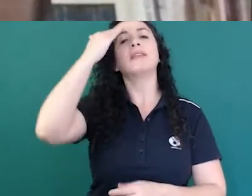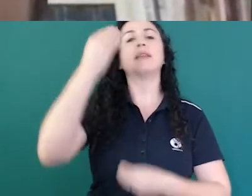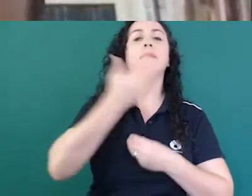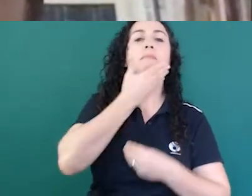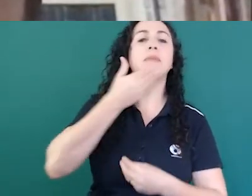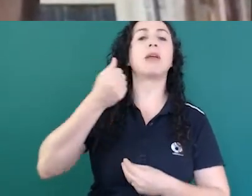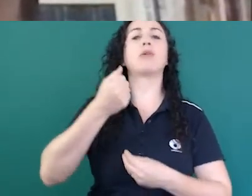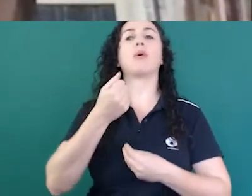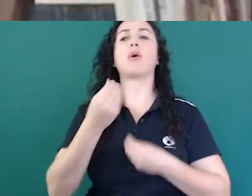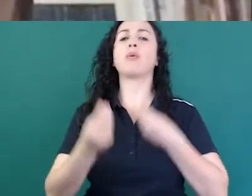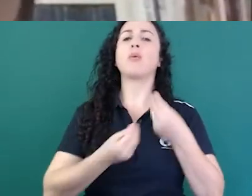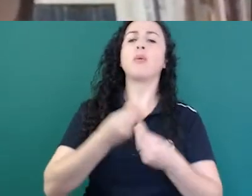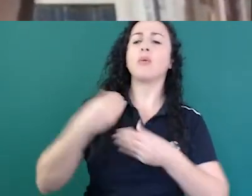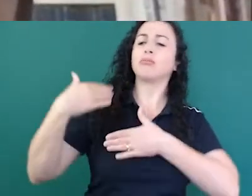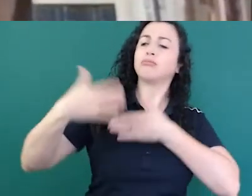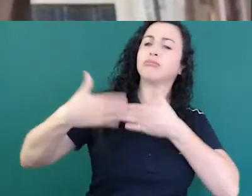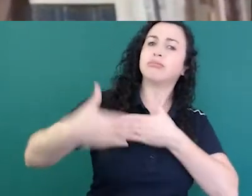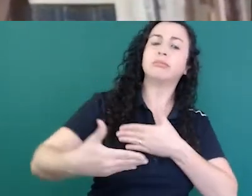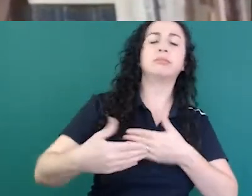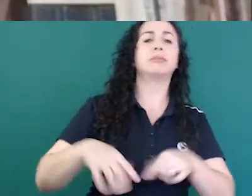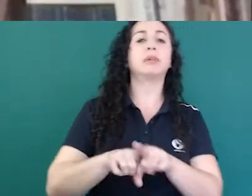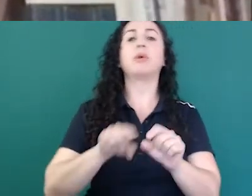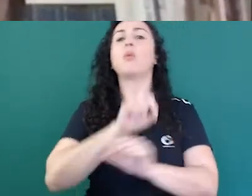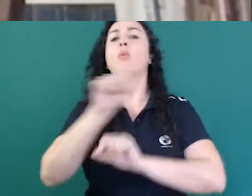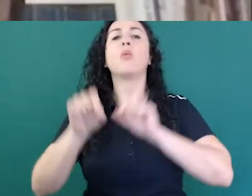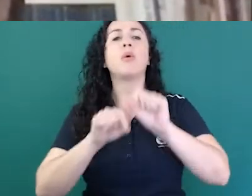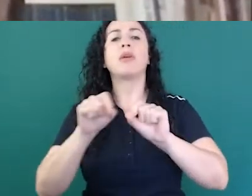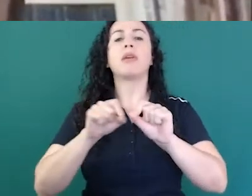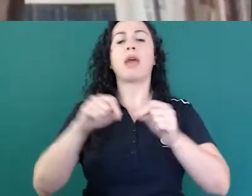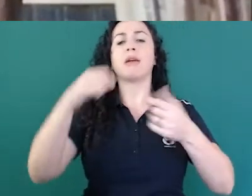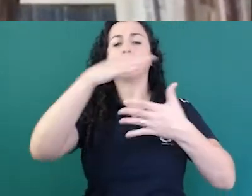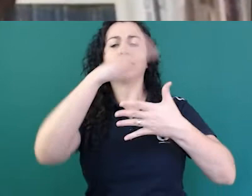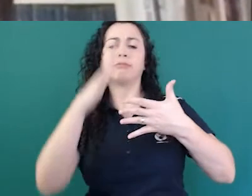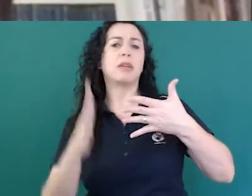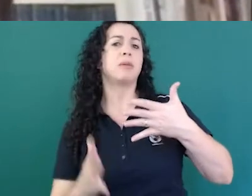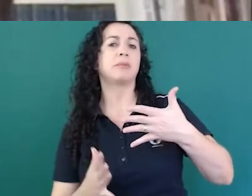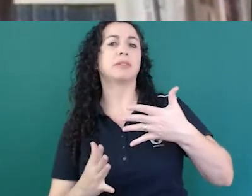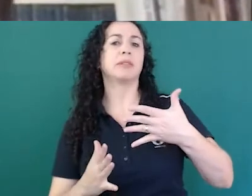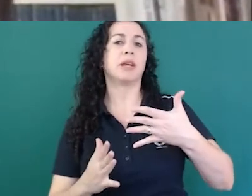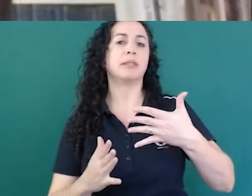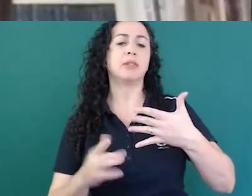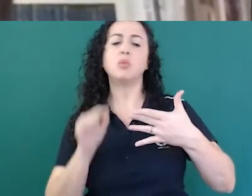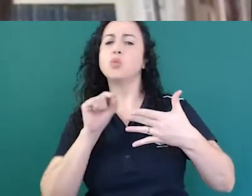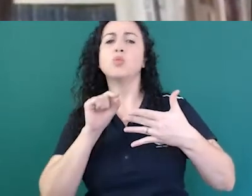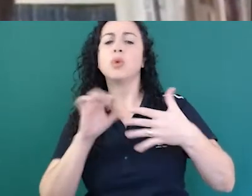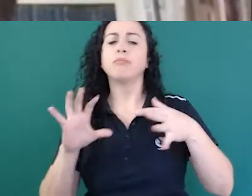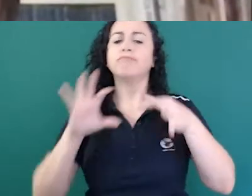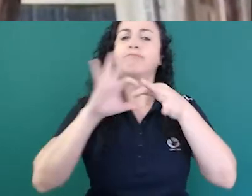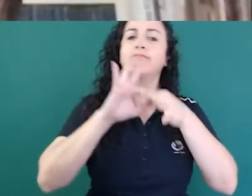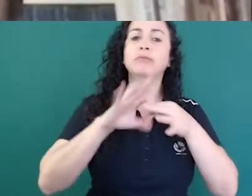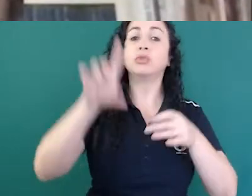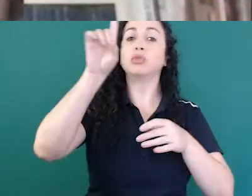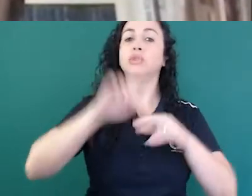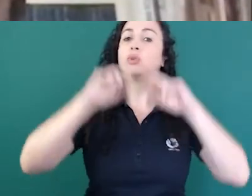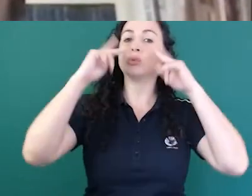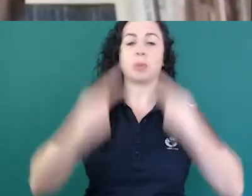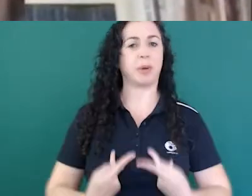estamos e o que a língua brasileira de sinais pode dizer para nós sobre direitos humanos.